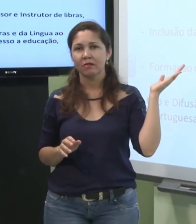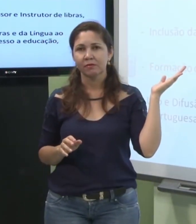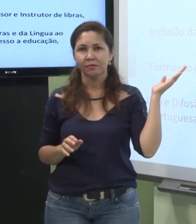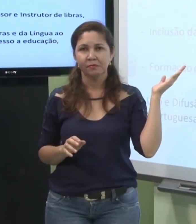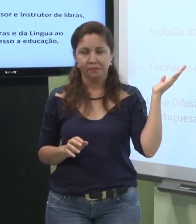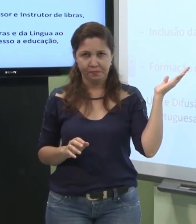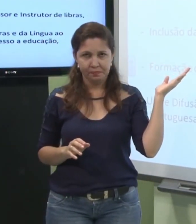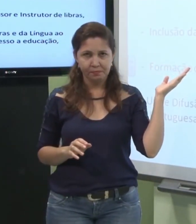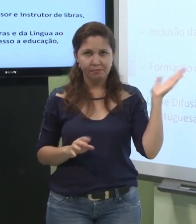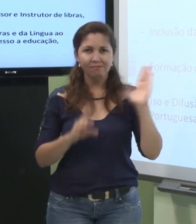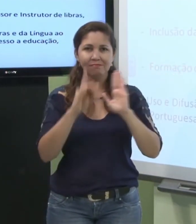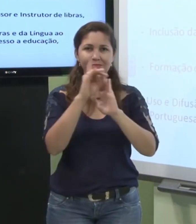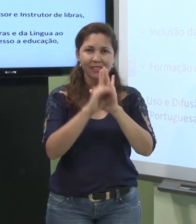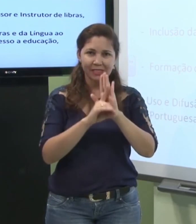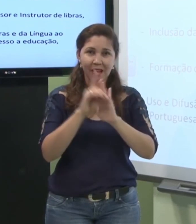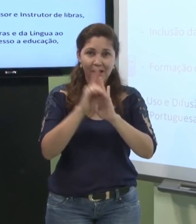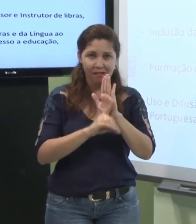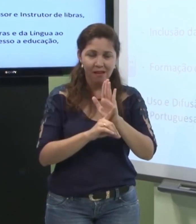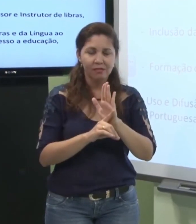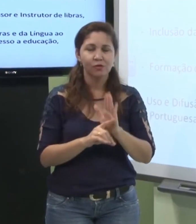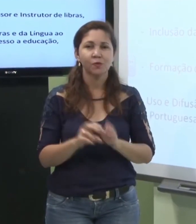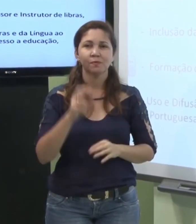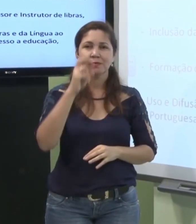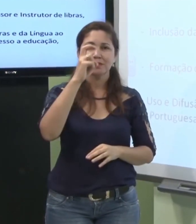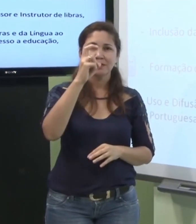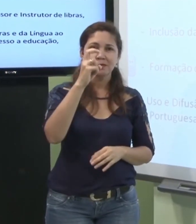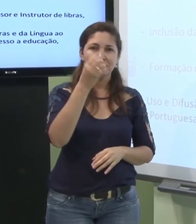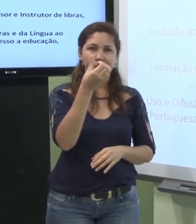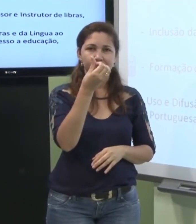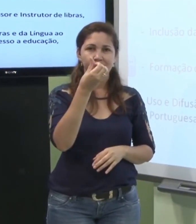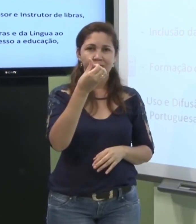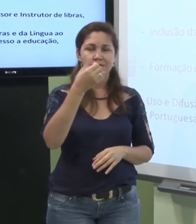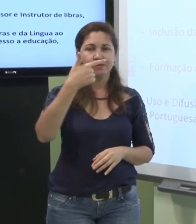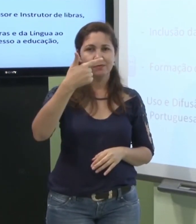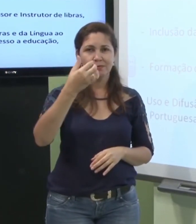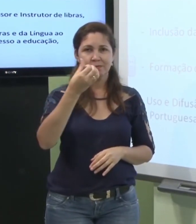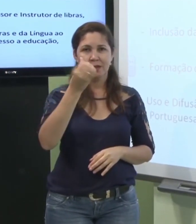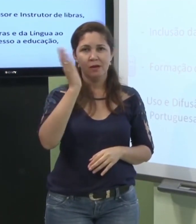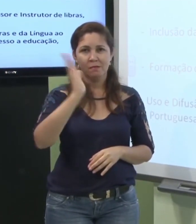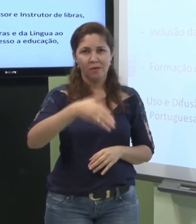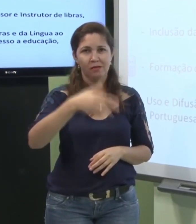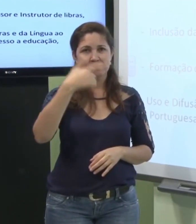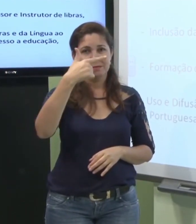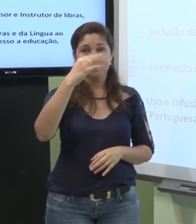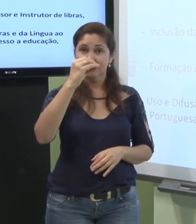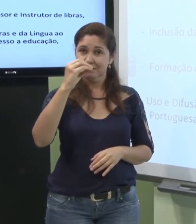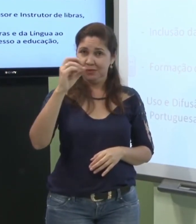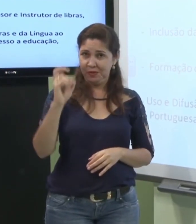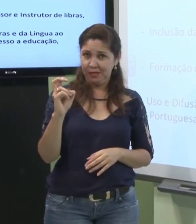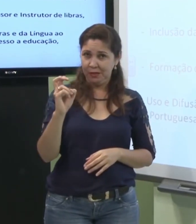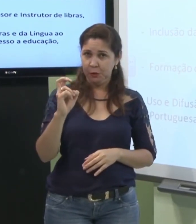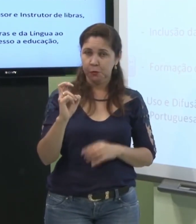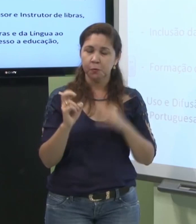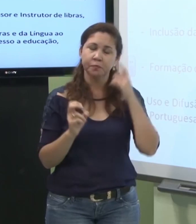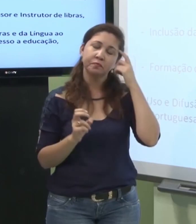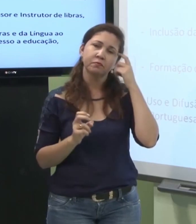o decreto 5626 de 2005 então o decreto ele veio